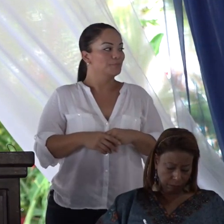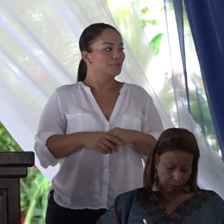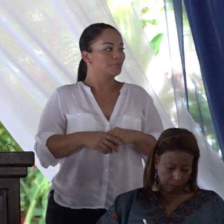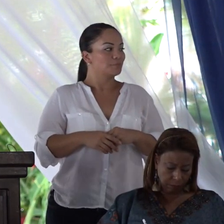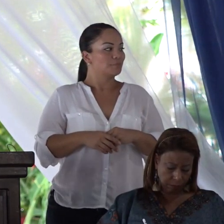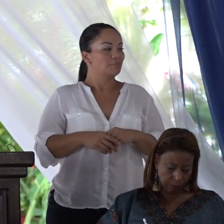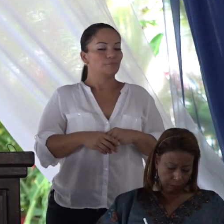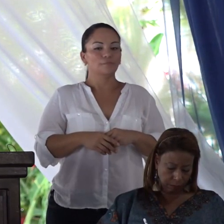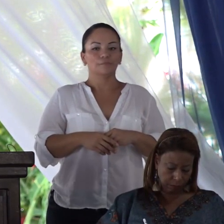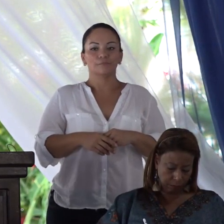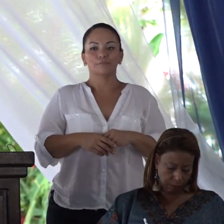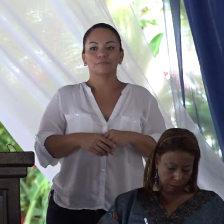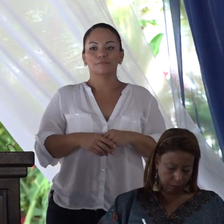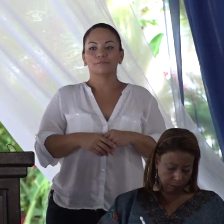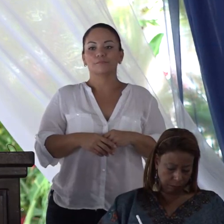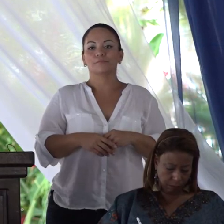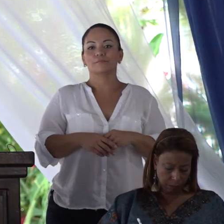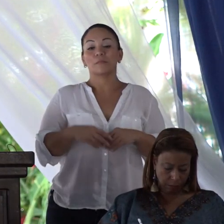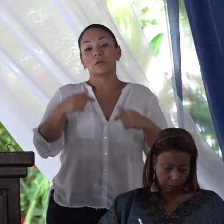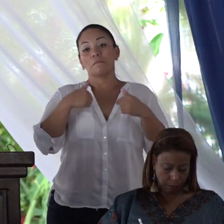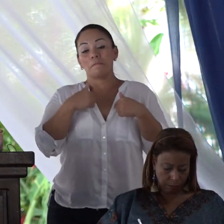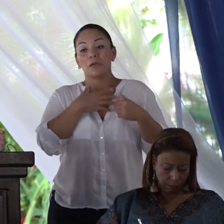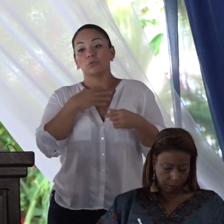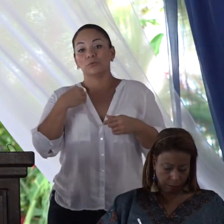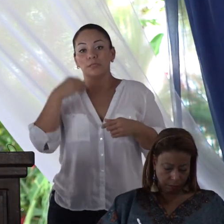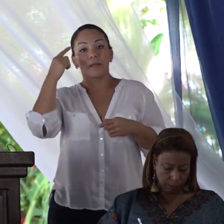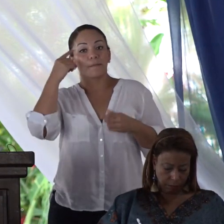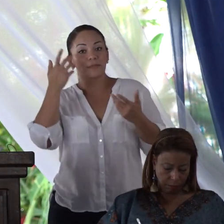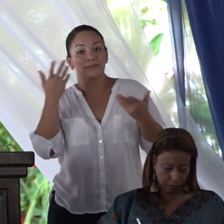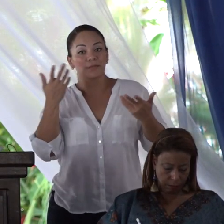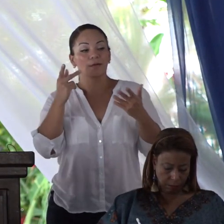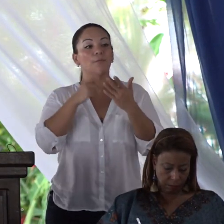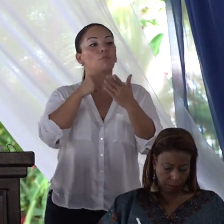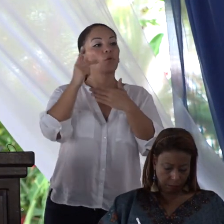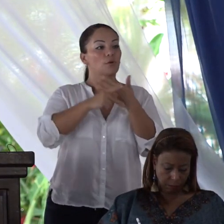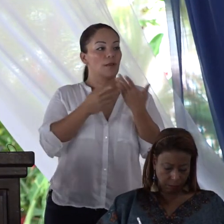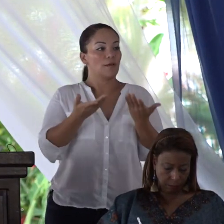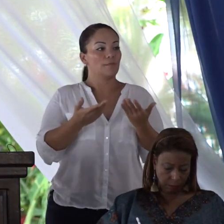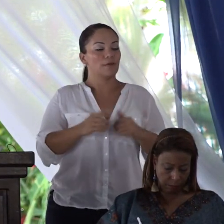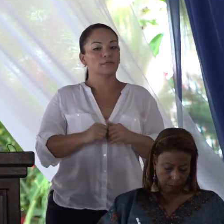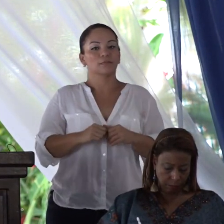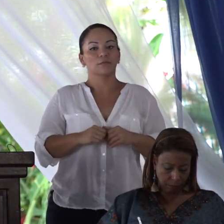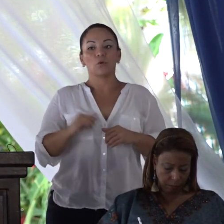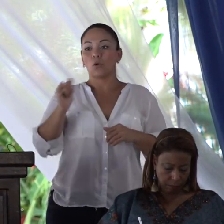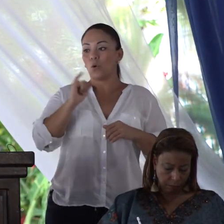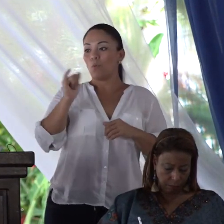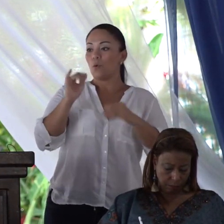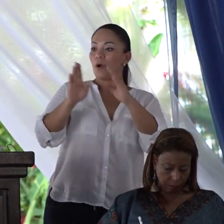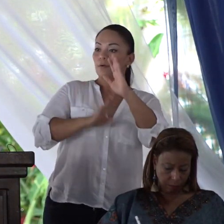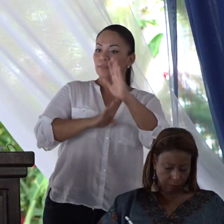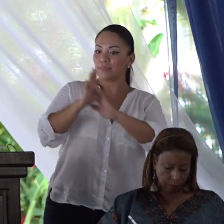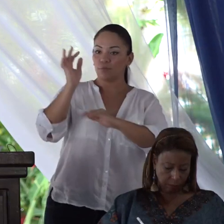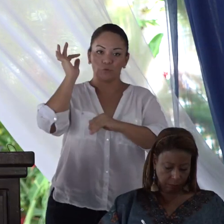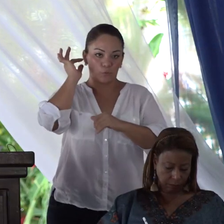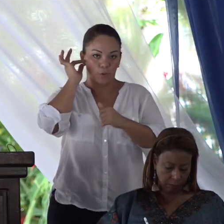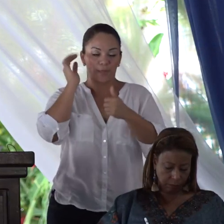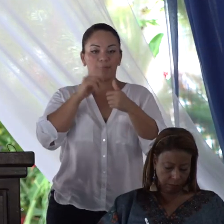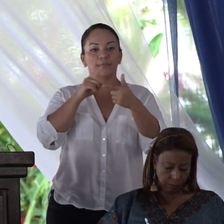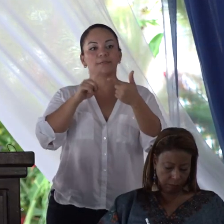Yo quisiera pensar que programas como Avancemos Mujeres,